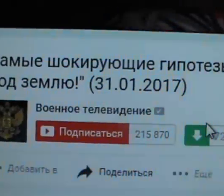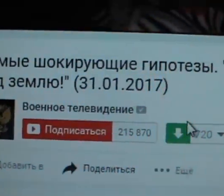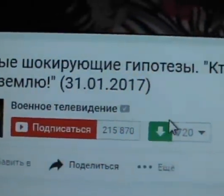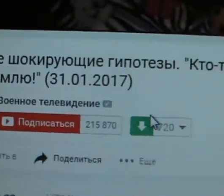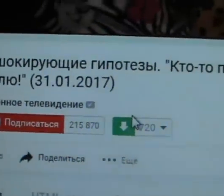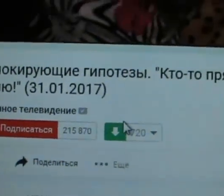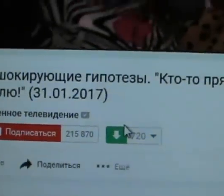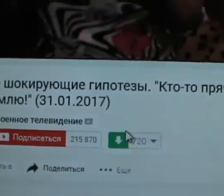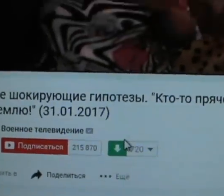Добавил